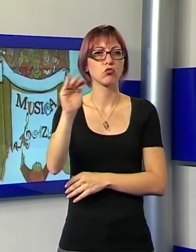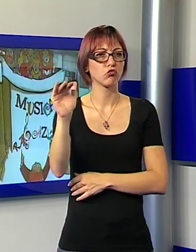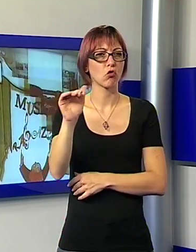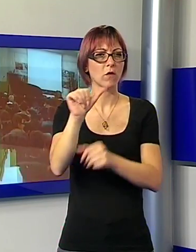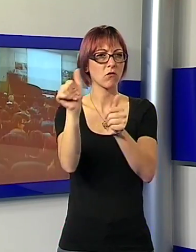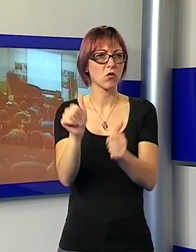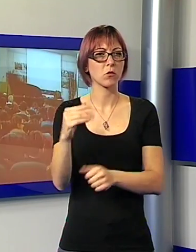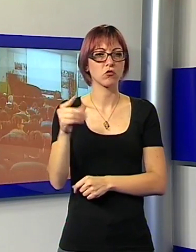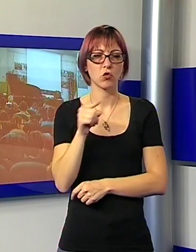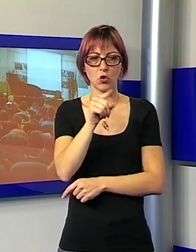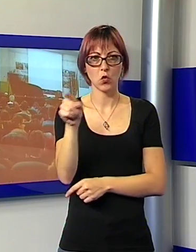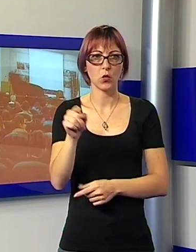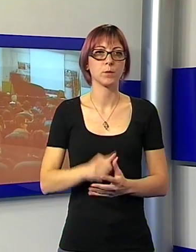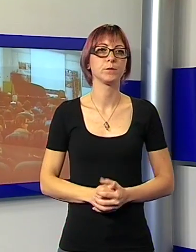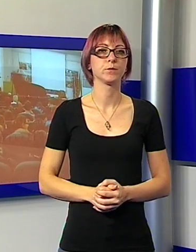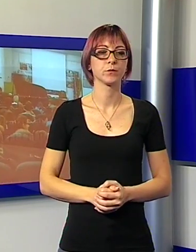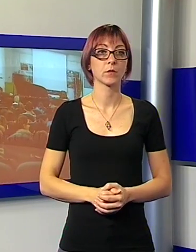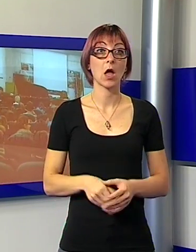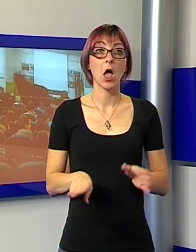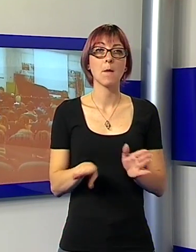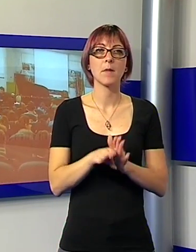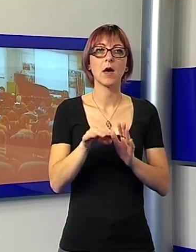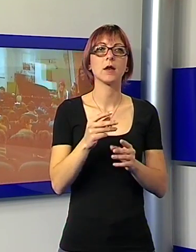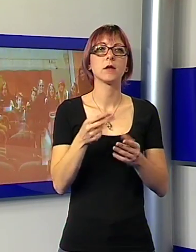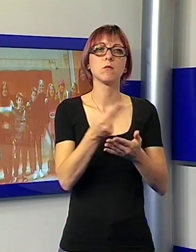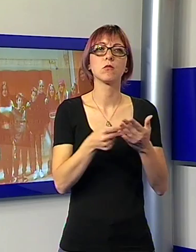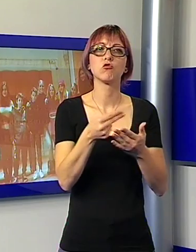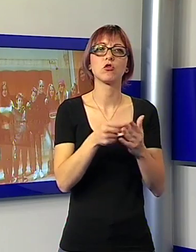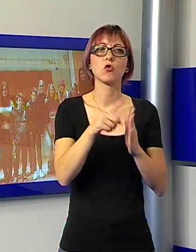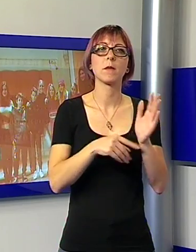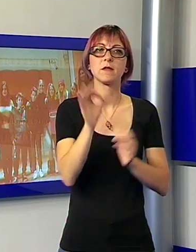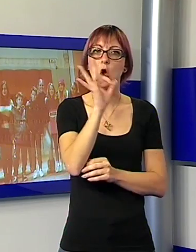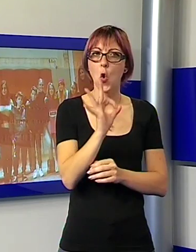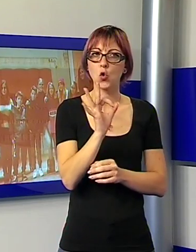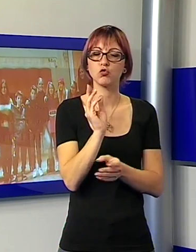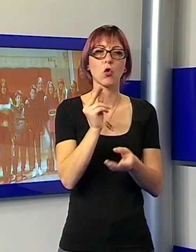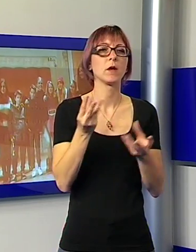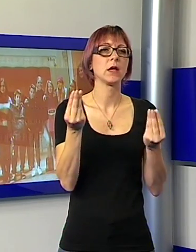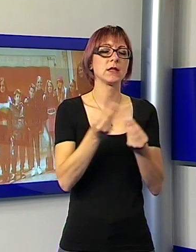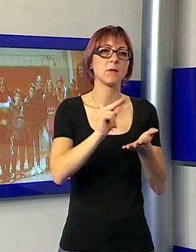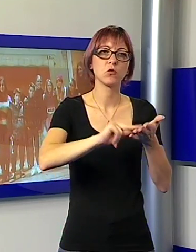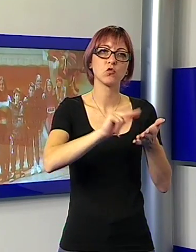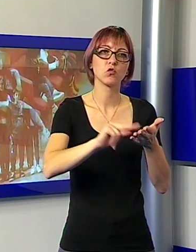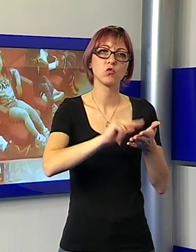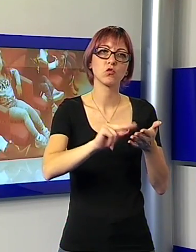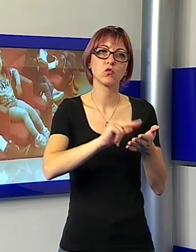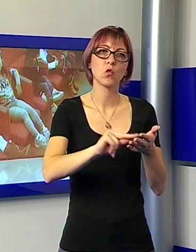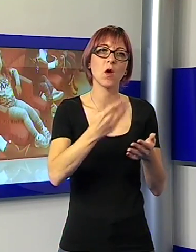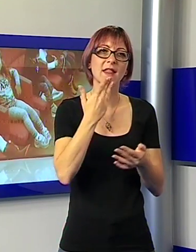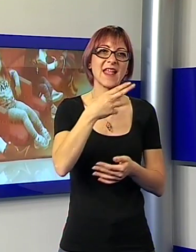Si parte a ottobre con un progetto di pratiche ed ascolto della musica che vedrà coinvolti gli alunni della scuola primaria Sardi di Sant'Alessio e della